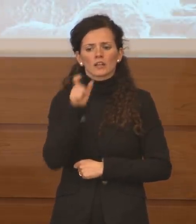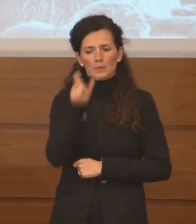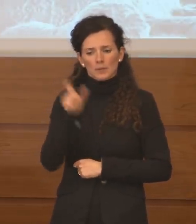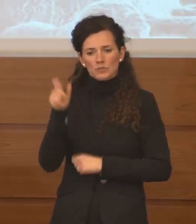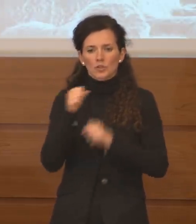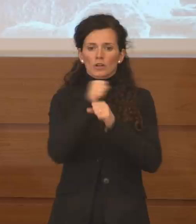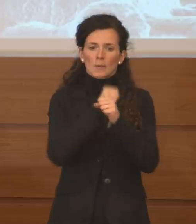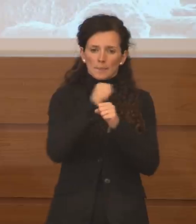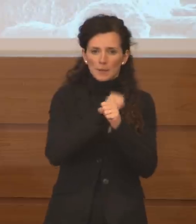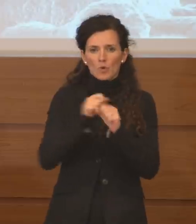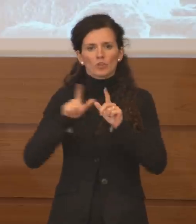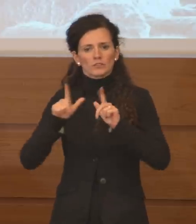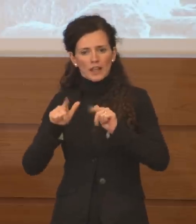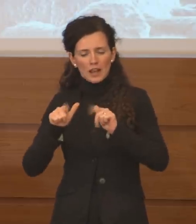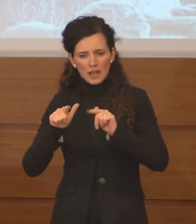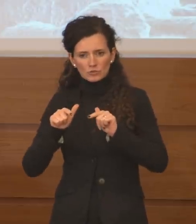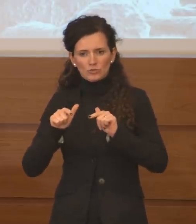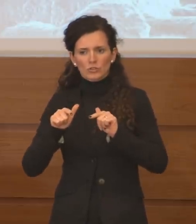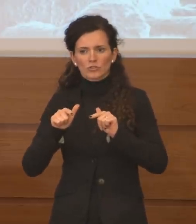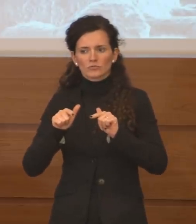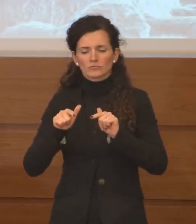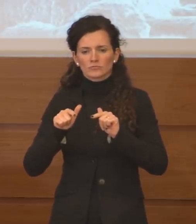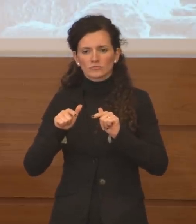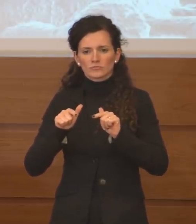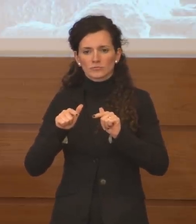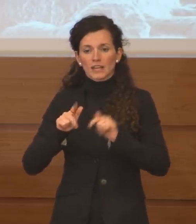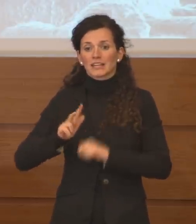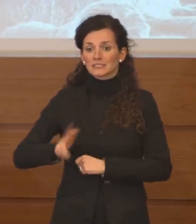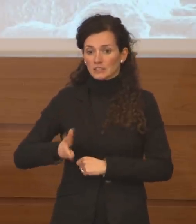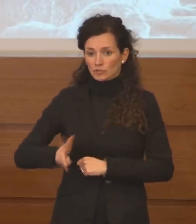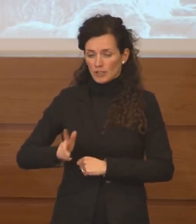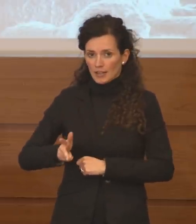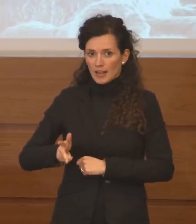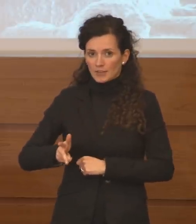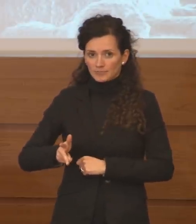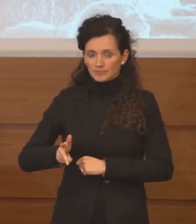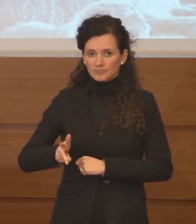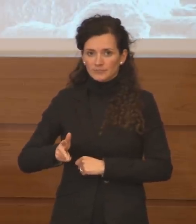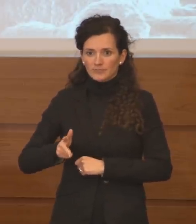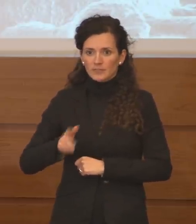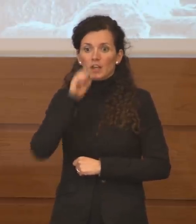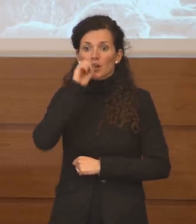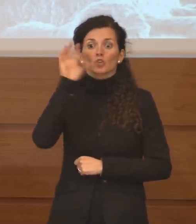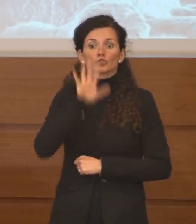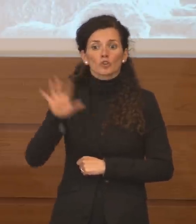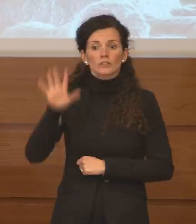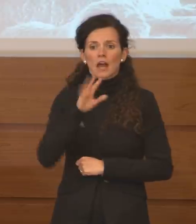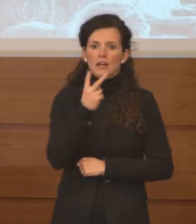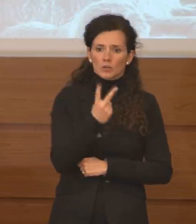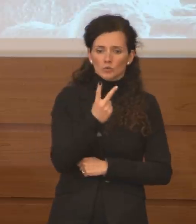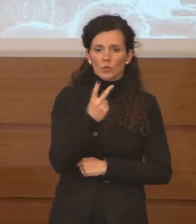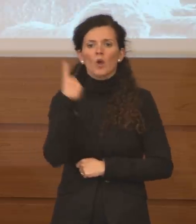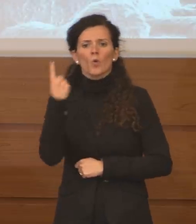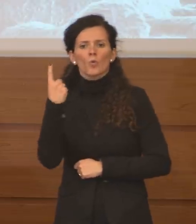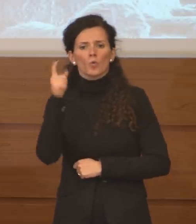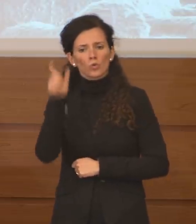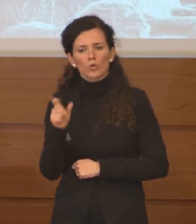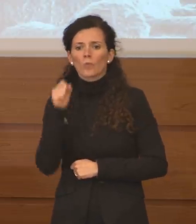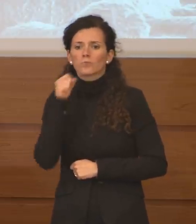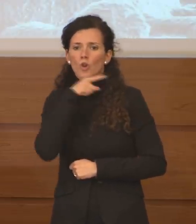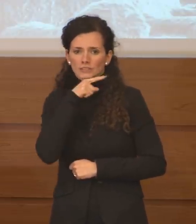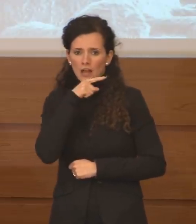Piemonte-Dazio e Sicilia, Toscana 2, 1 Bolzano.